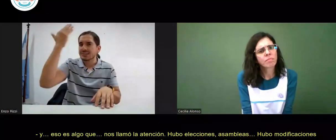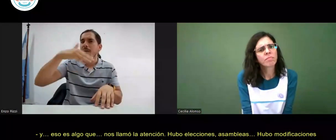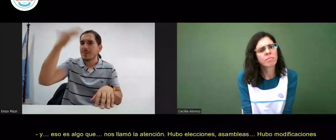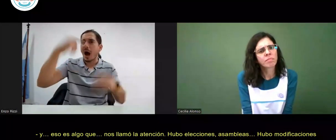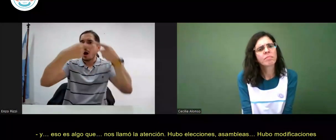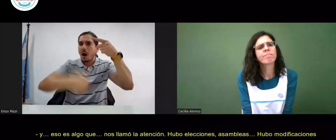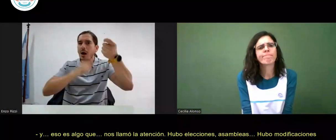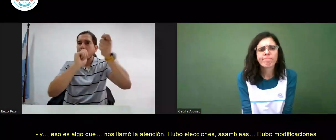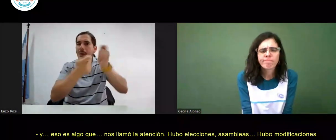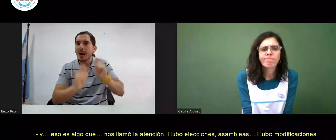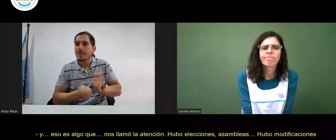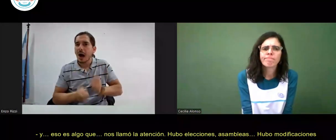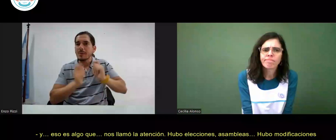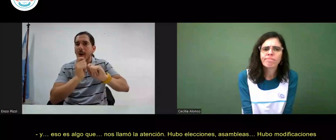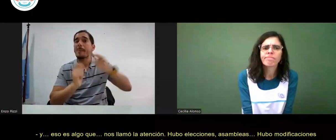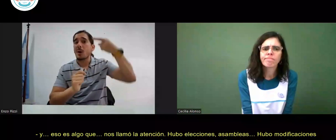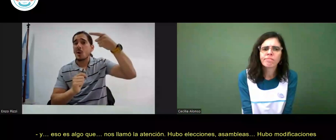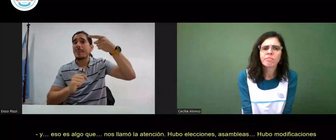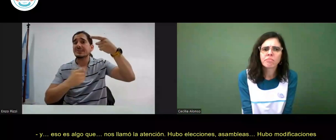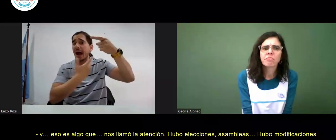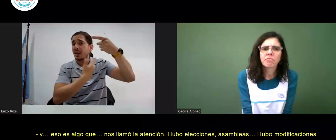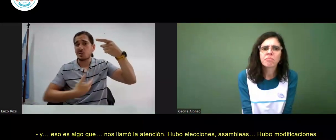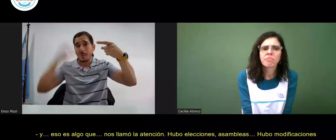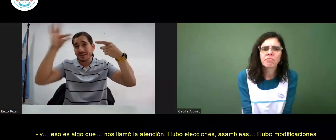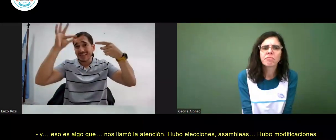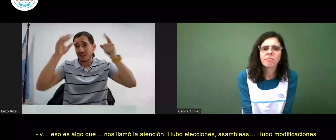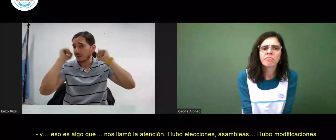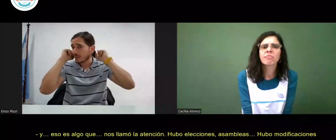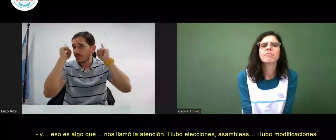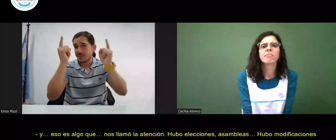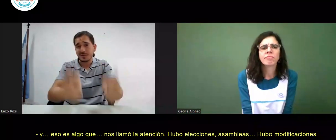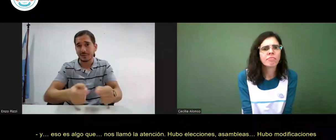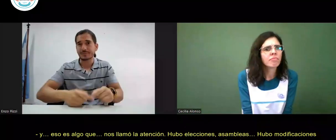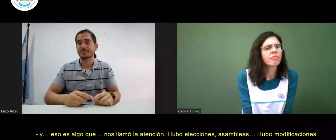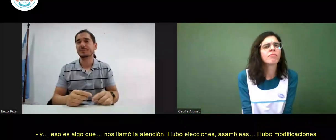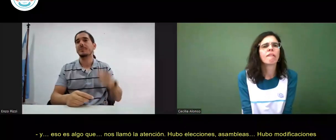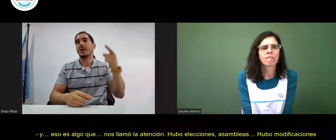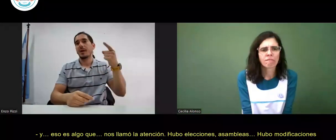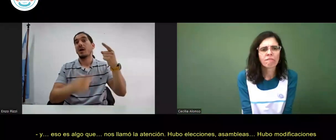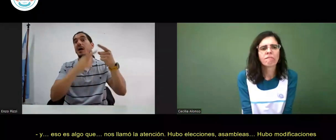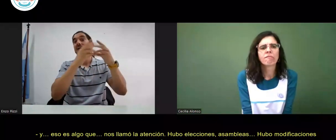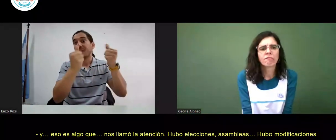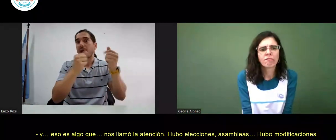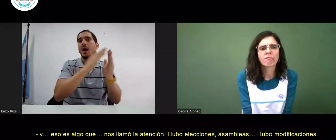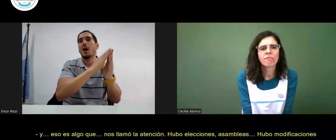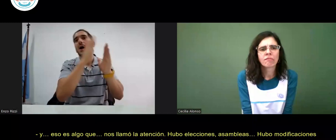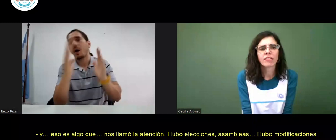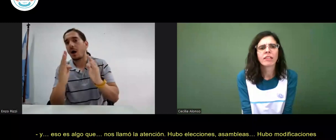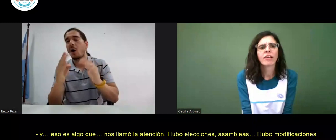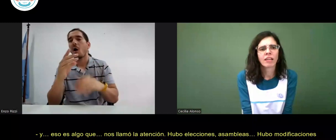llamó la atención hubo elecciones asambleas hubo modificaciones en los integrantes pero el presidente fue siempre él